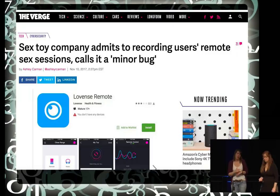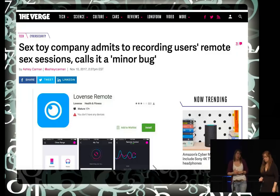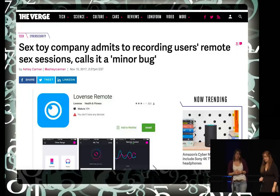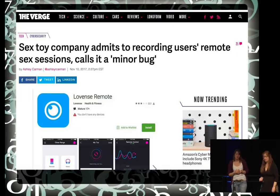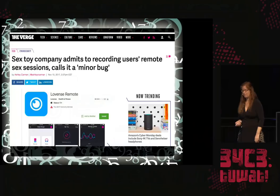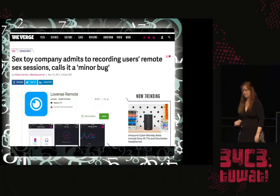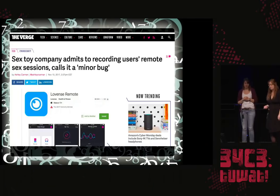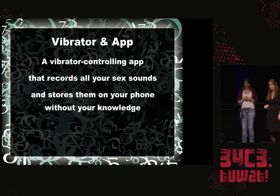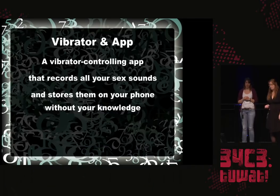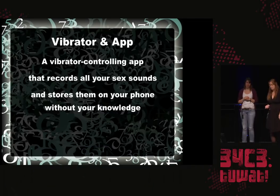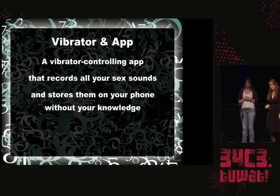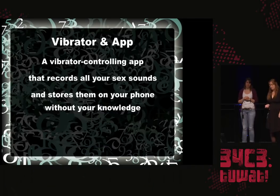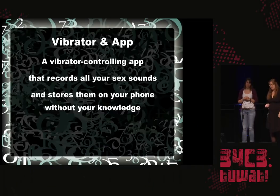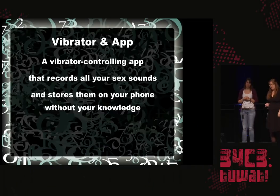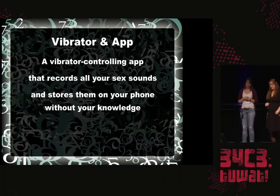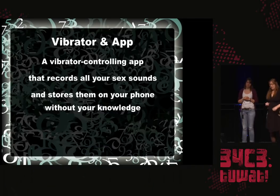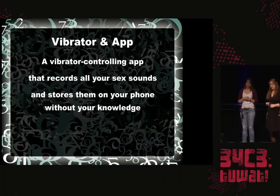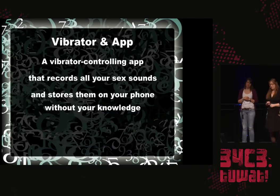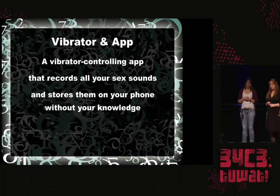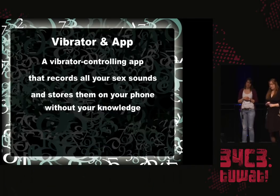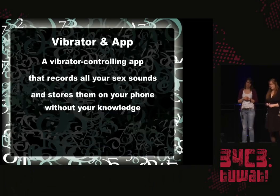Ihr seht hier das Icon.